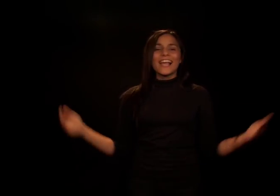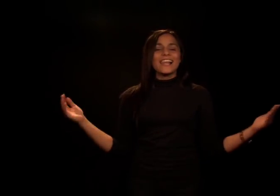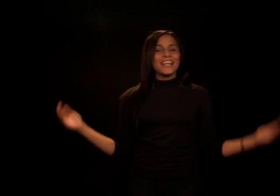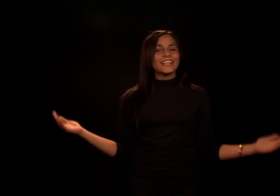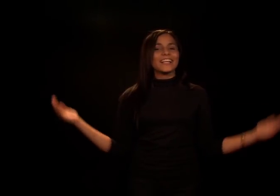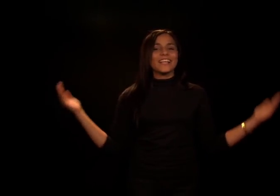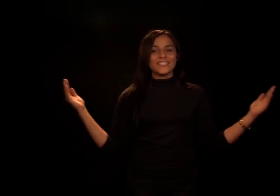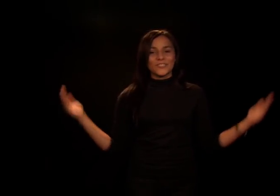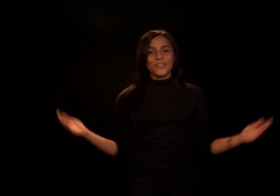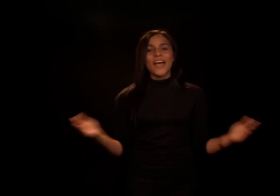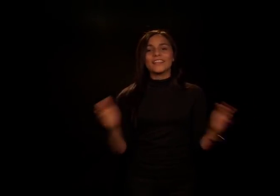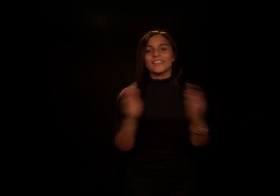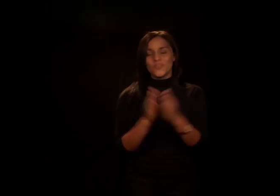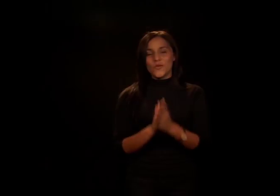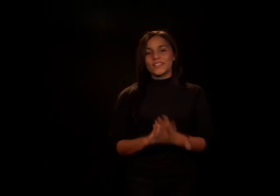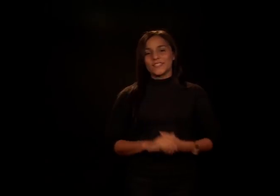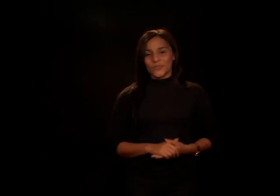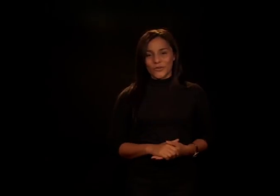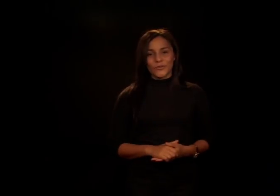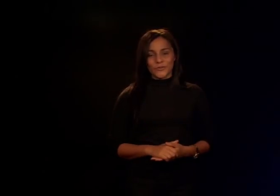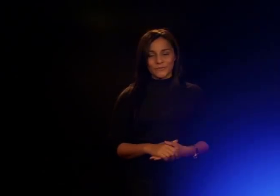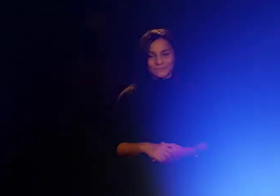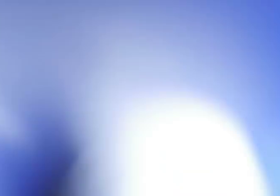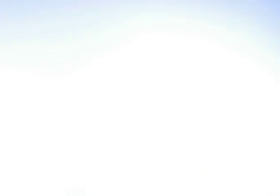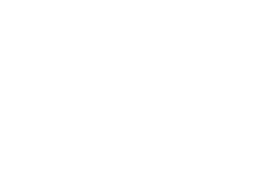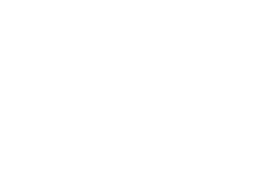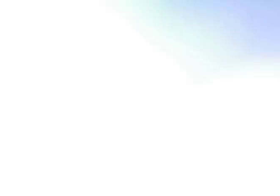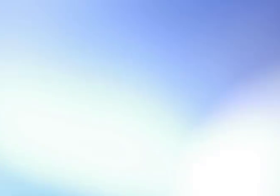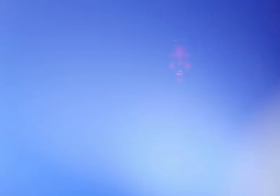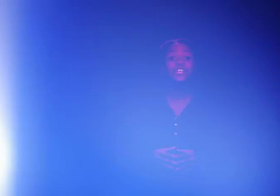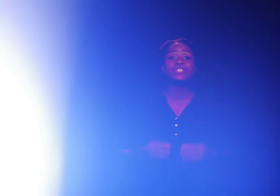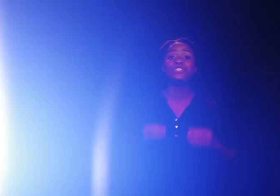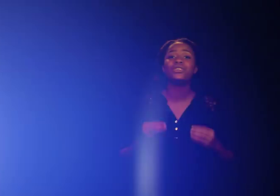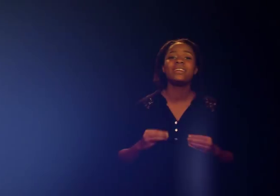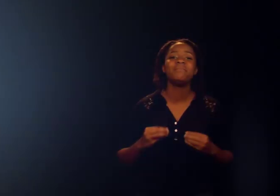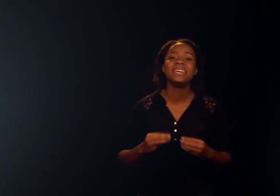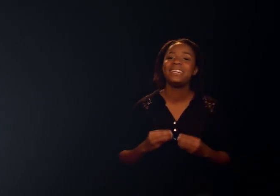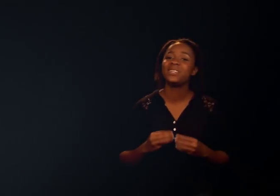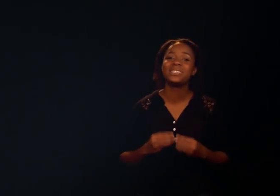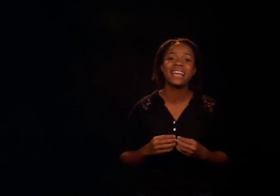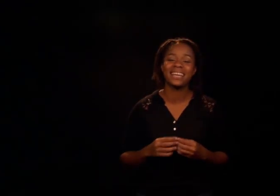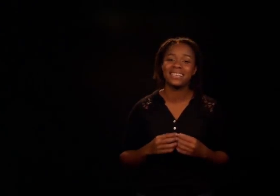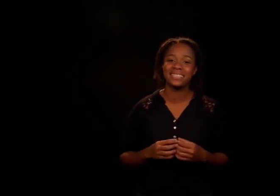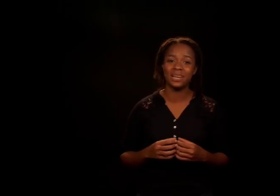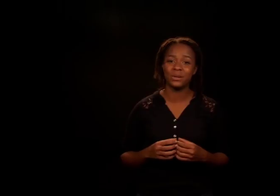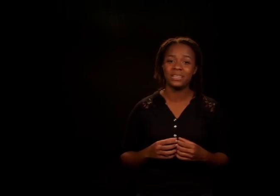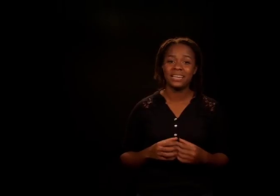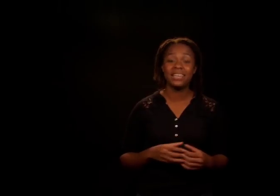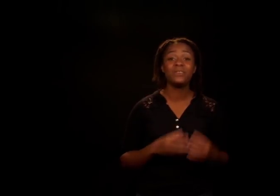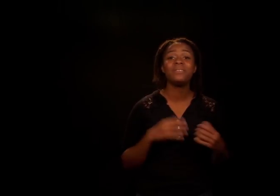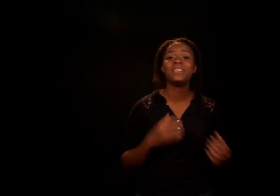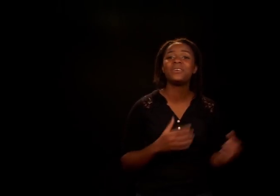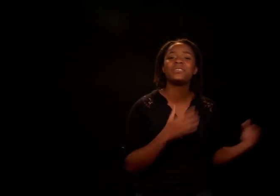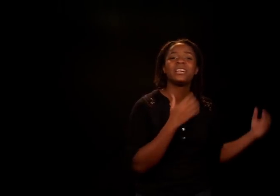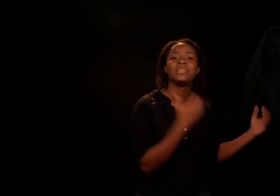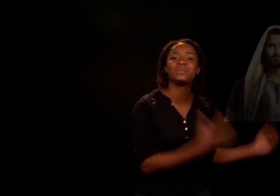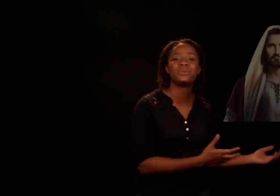alegran la ciudad de nuestro Dios. Yo también quiero estar en el cielo. Quiero vivir con Jesús